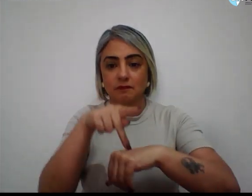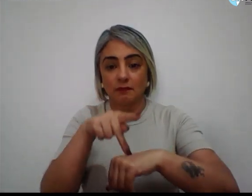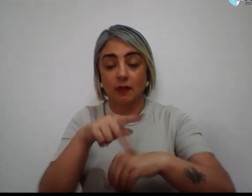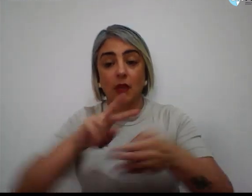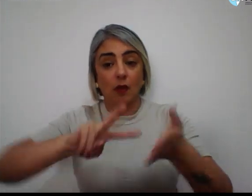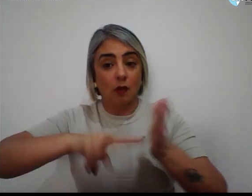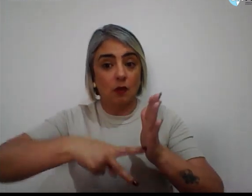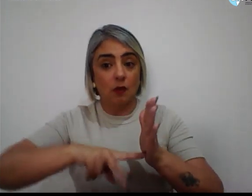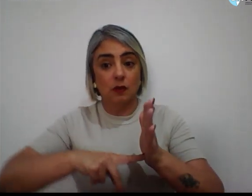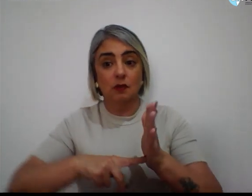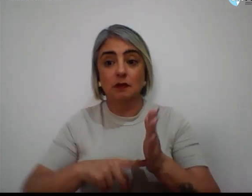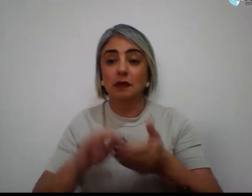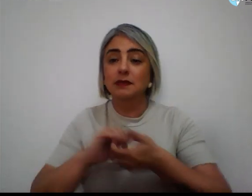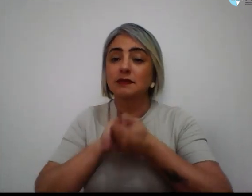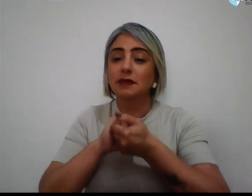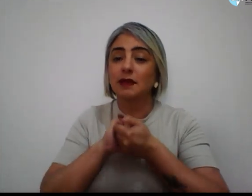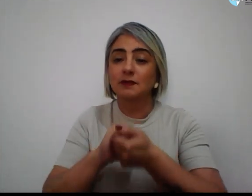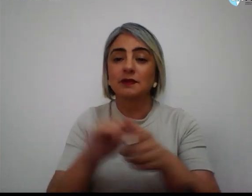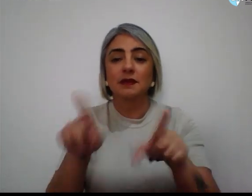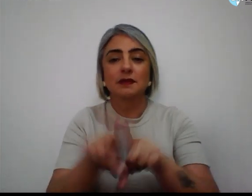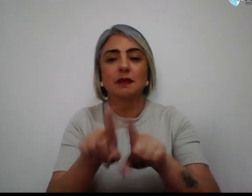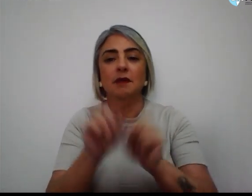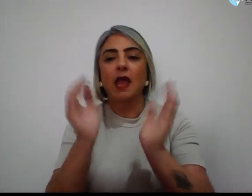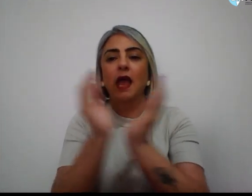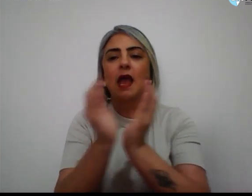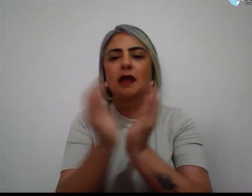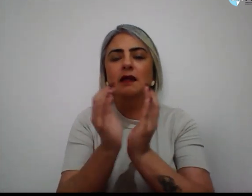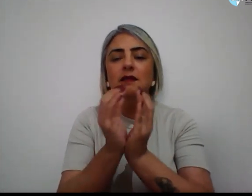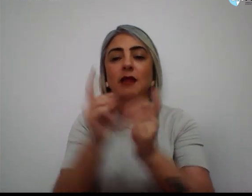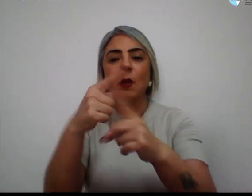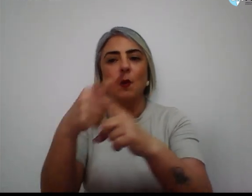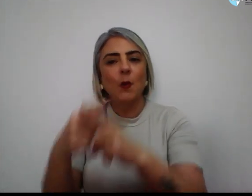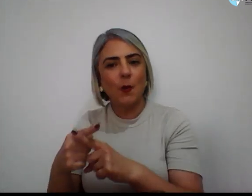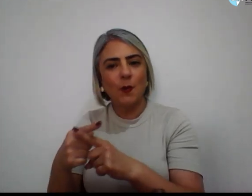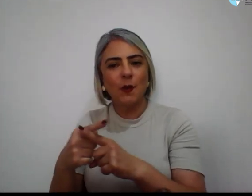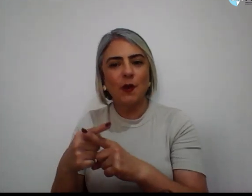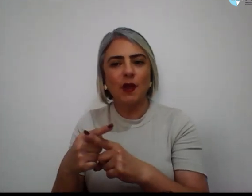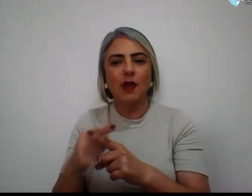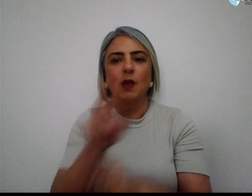Simpro saúda também as chapas concorrentes intituladas